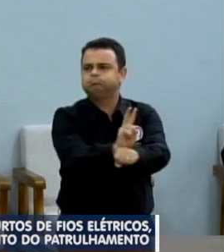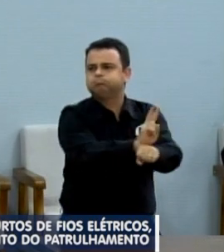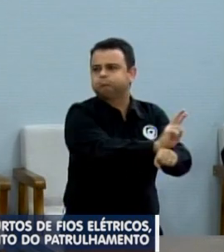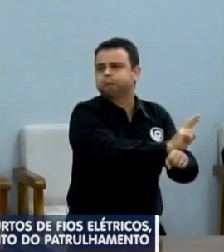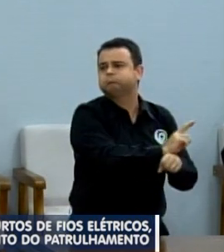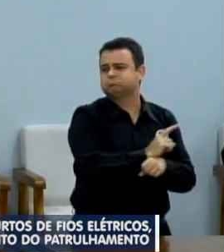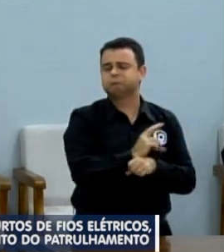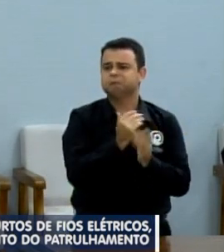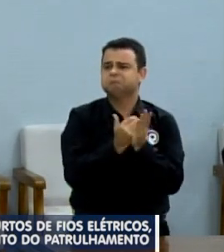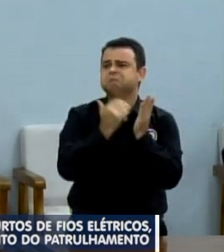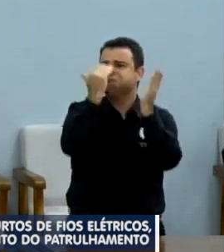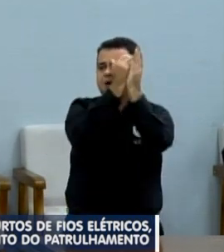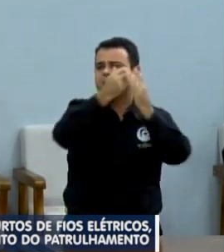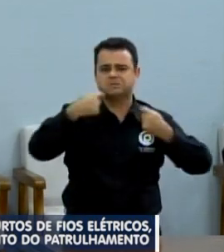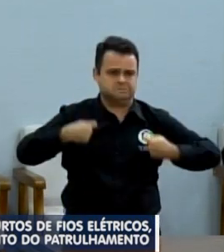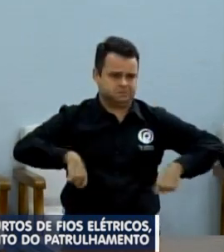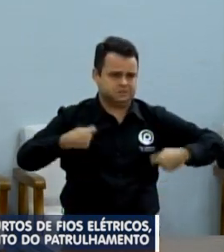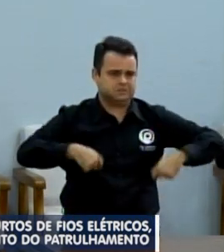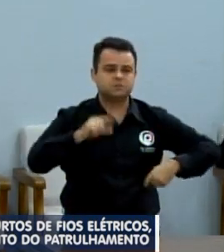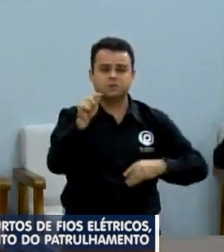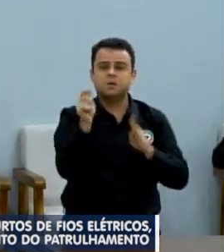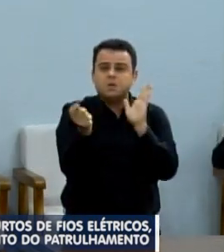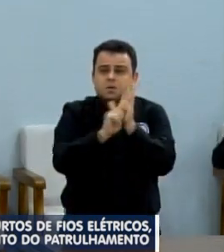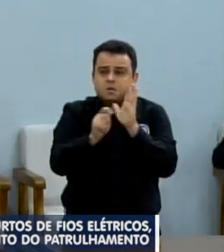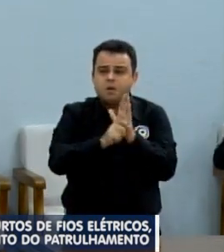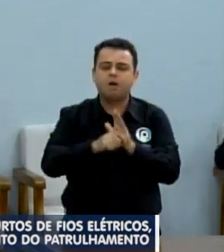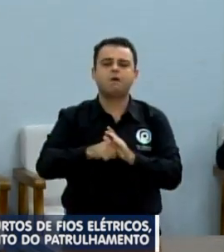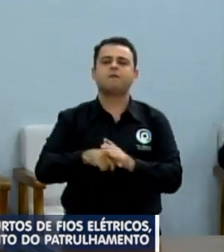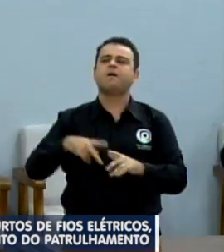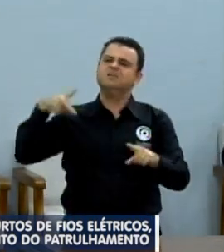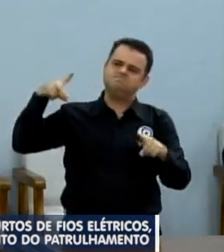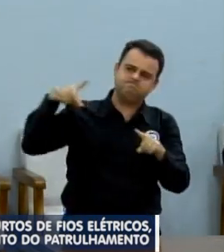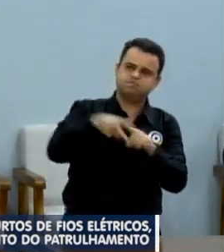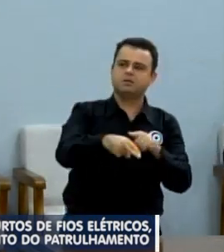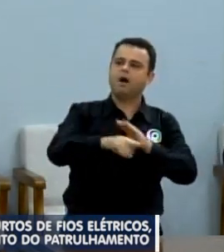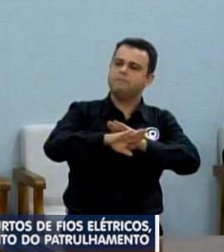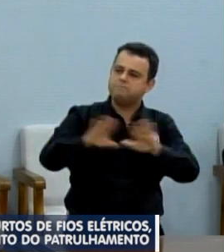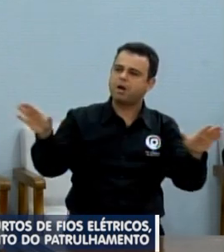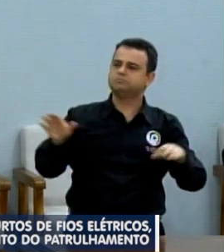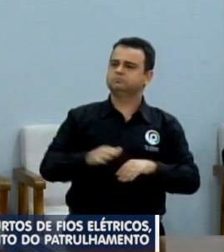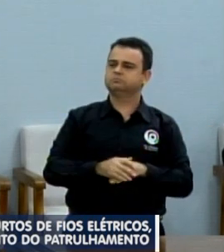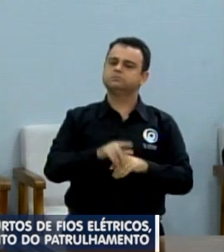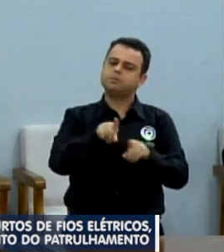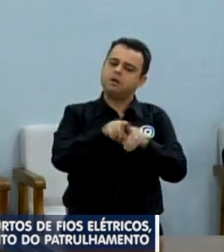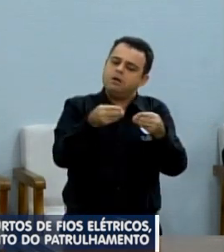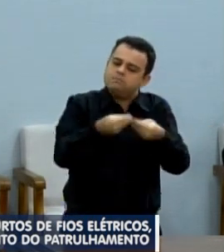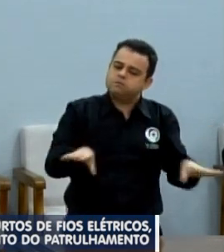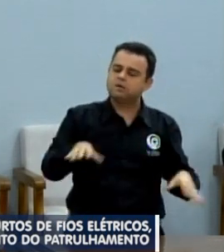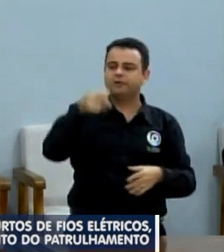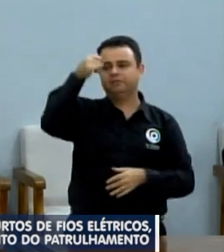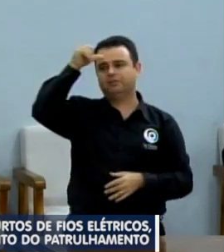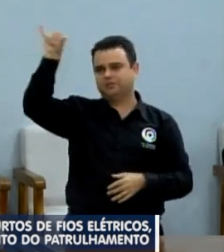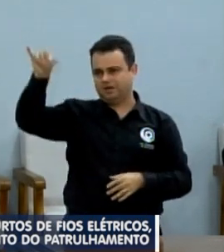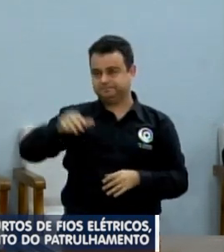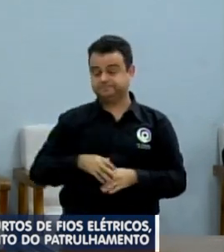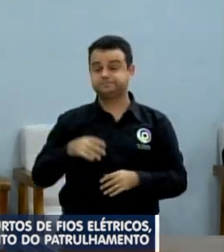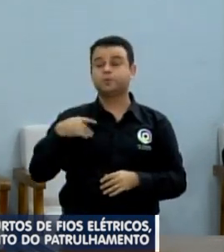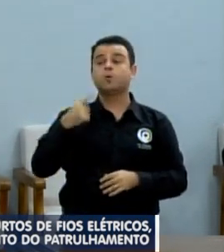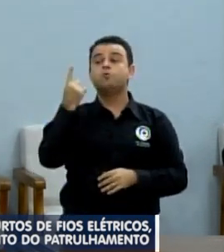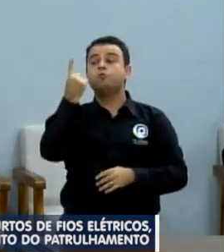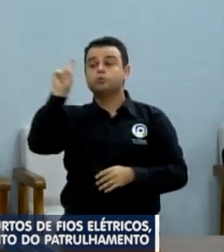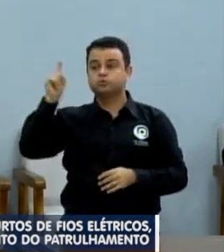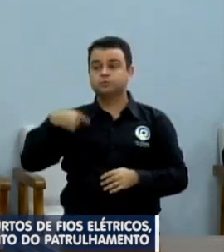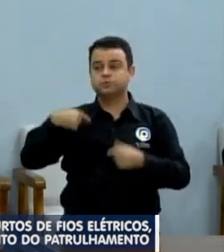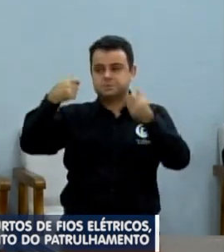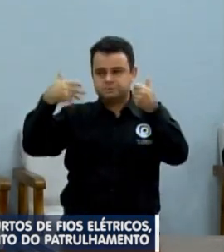para que seja proibida as drogas e que venha trazer esse grande prejuízo na nossa cidade. E para terminar, presidente,